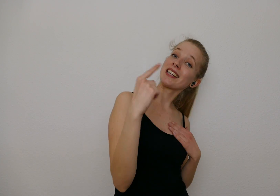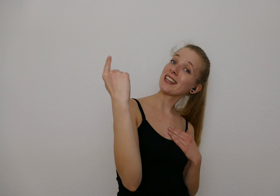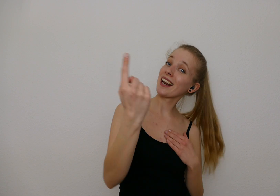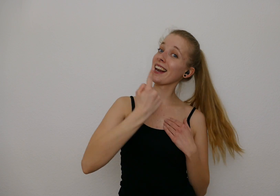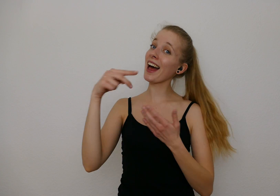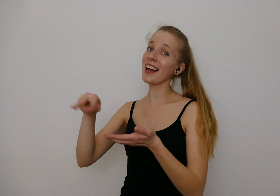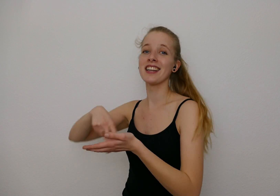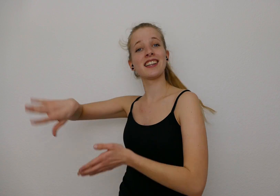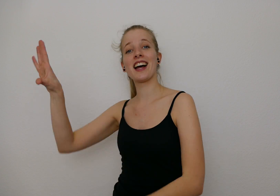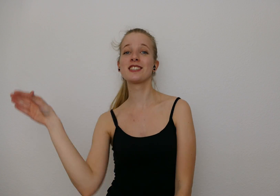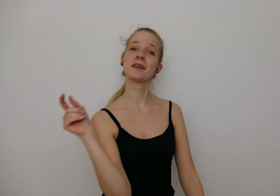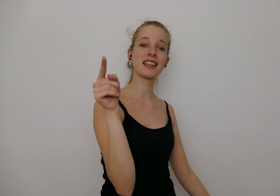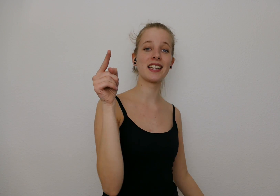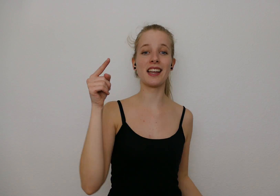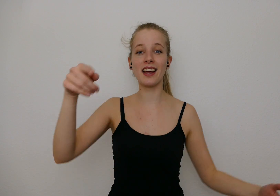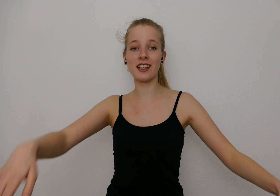diesen einen Tanz mit dir